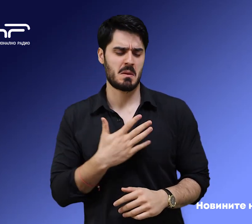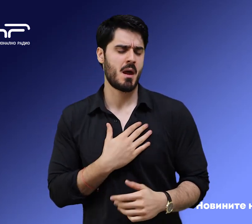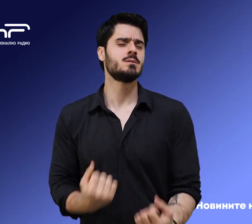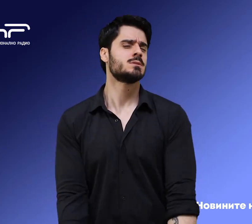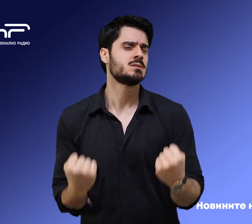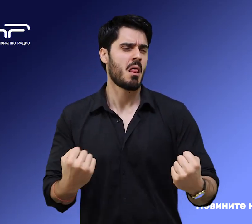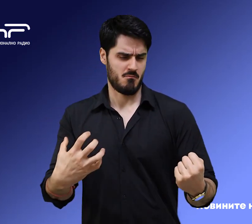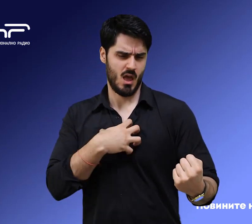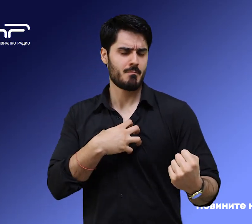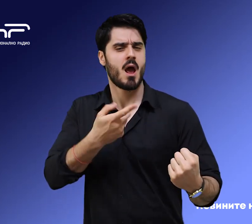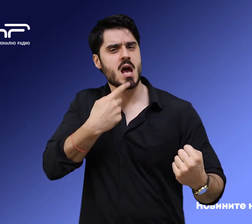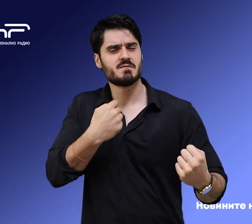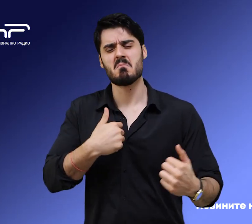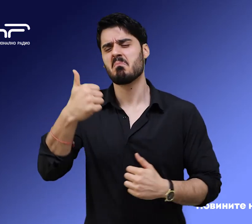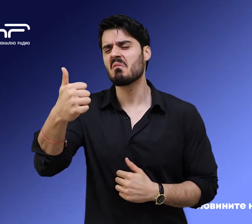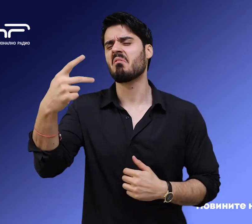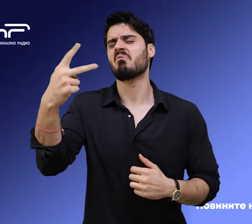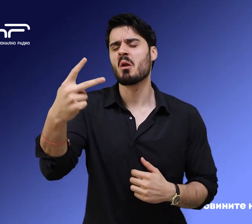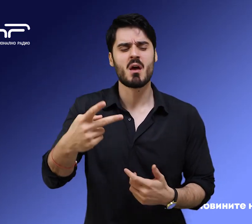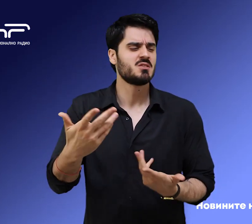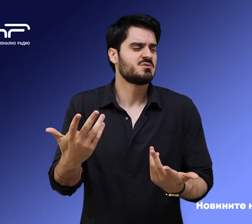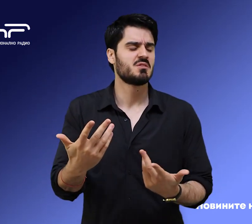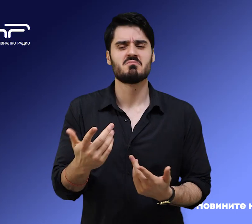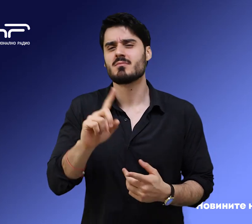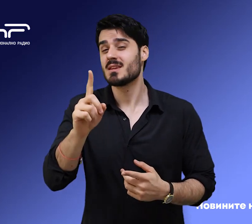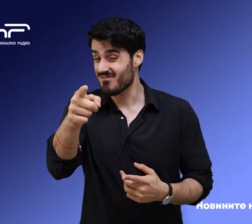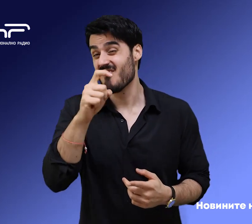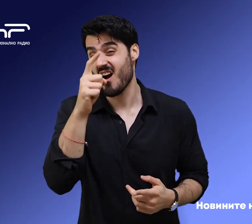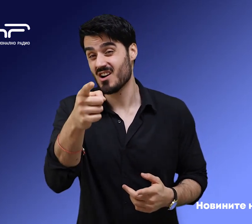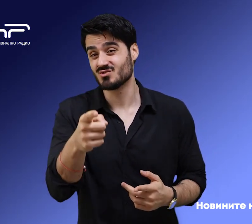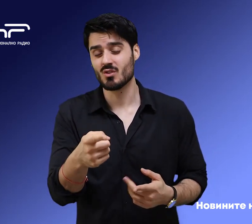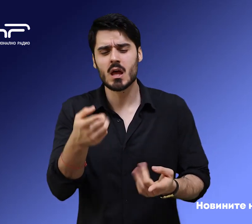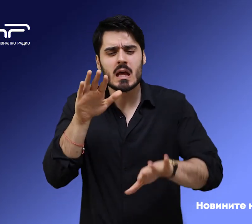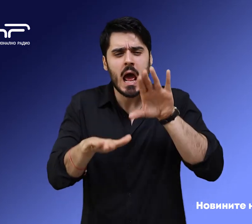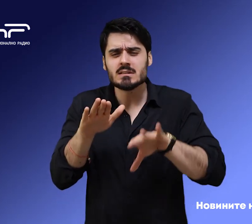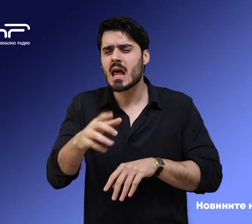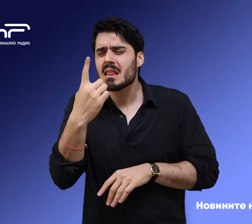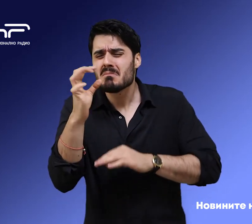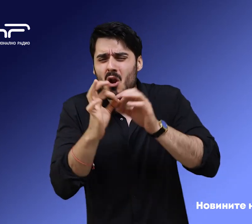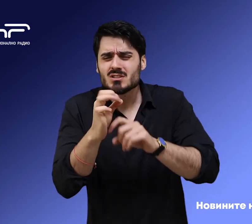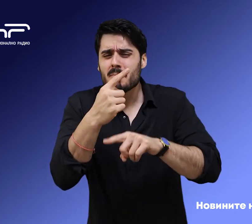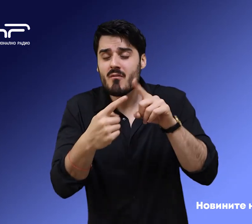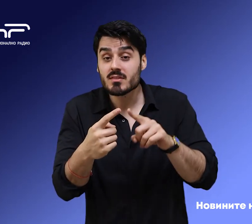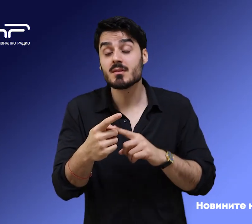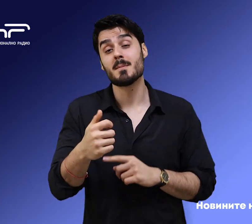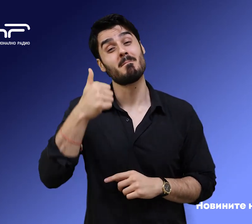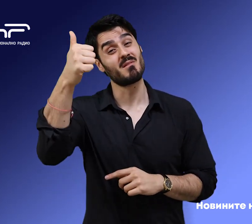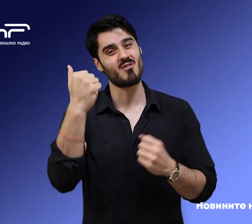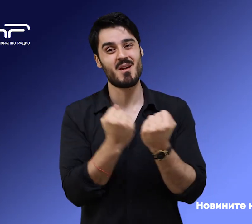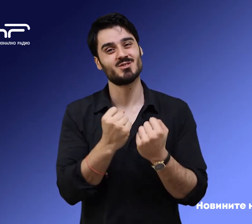да бъдем първи. А кой е първи и кой е втори винаги има значение. Дори разликата да е половин, един процент, първият е първият. По-важното е тази